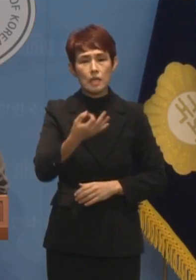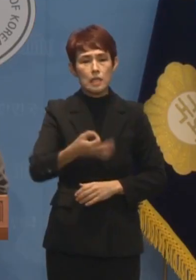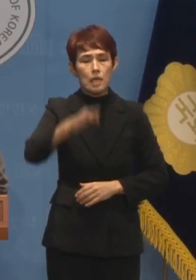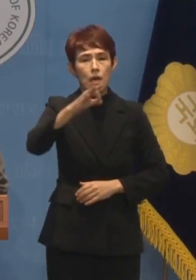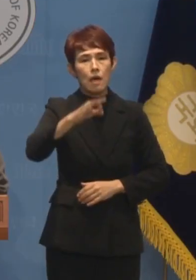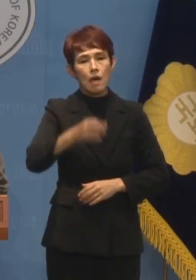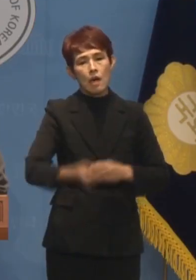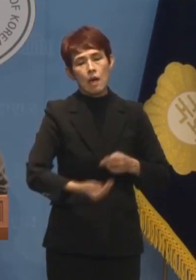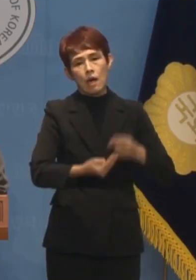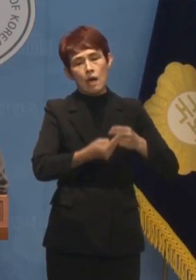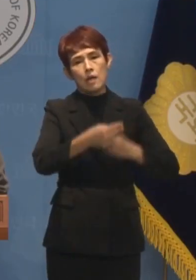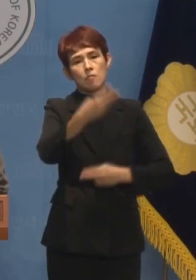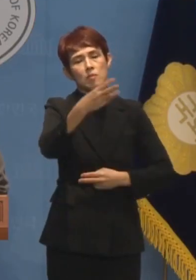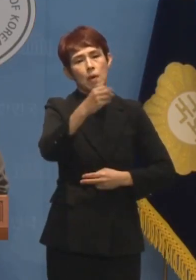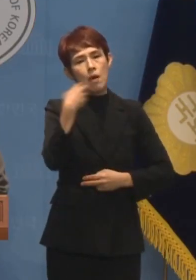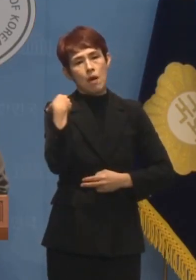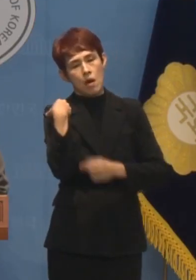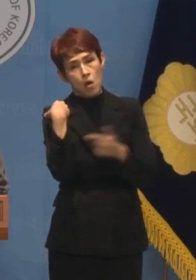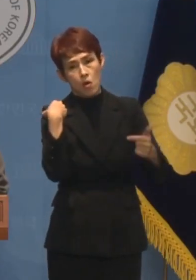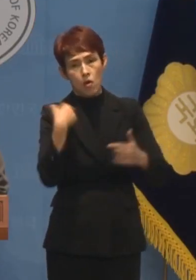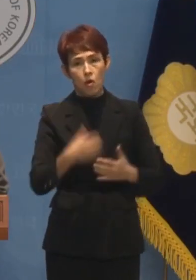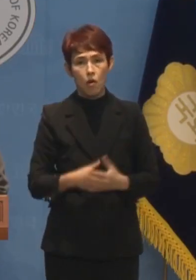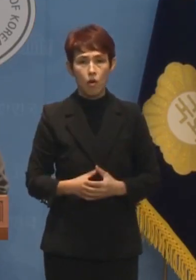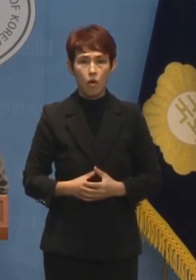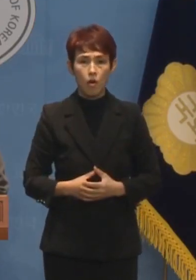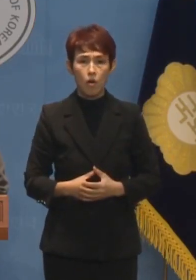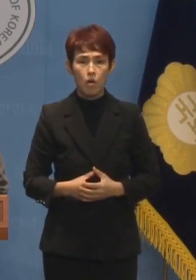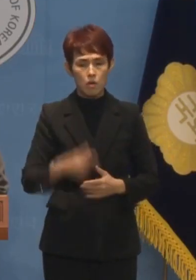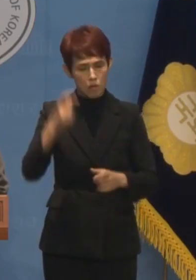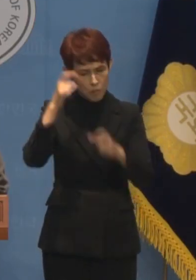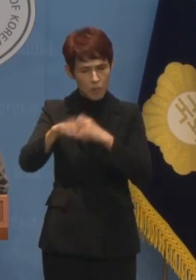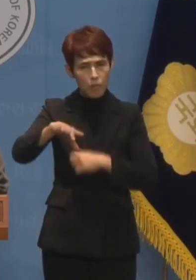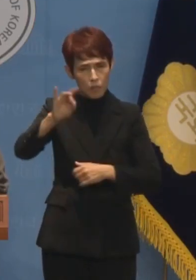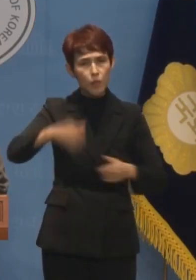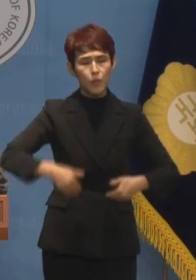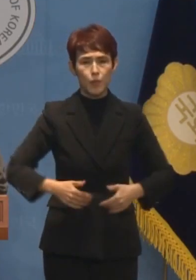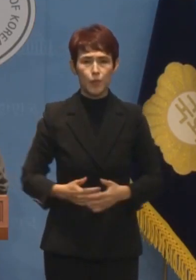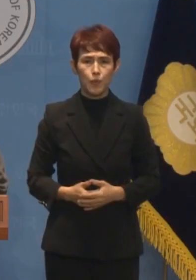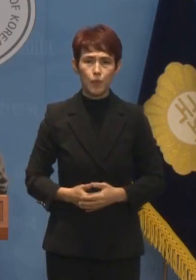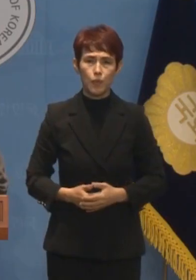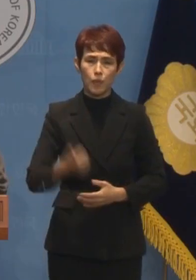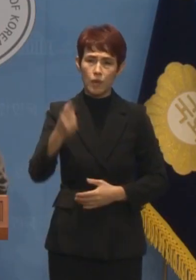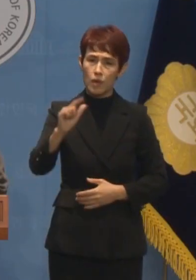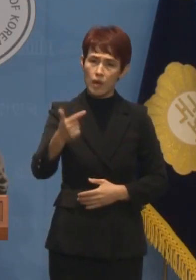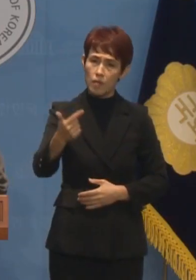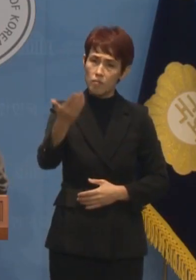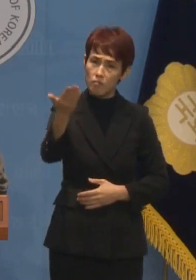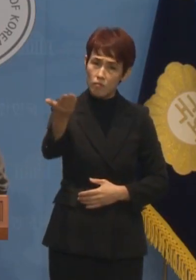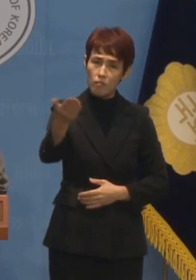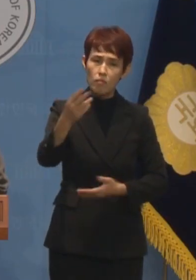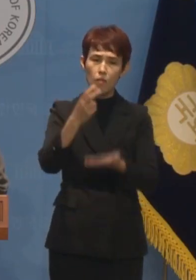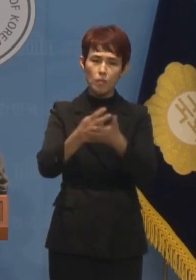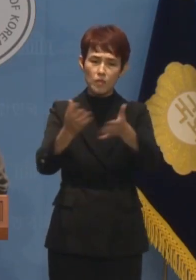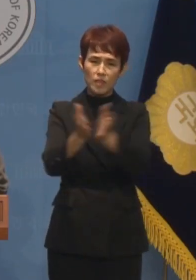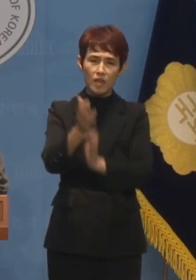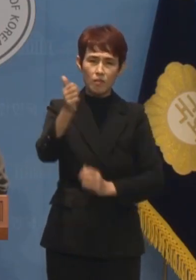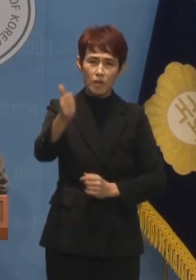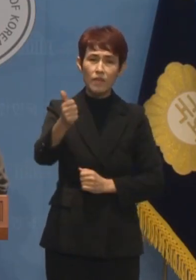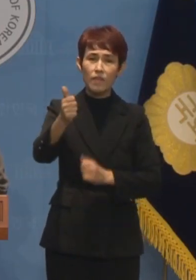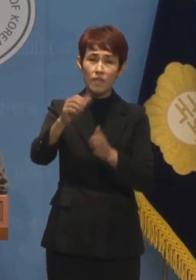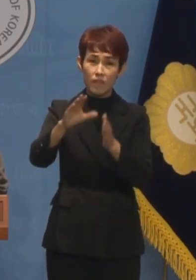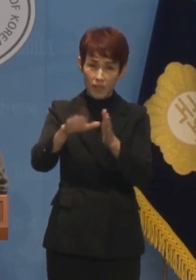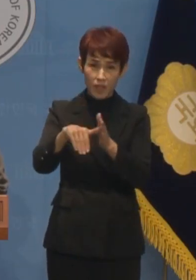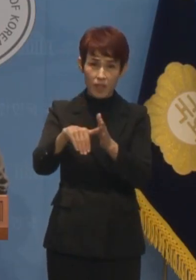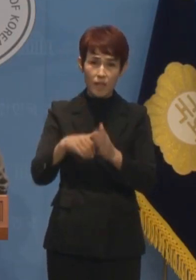그것을 감당할 고민이 먼저입니다. 한동훈 대표가 법무부 장관이던 지난